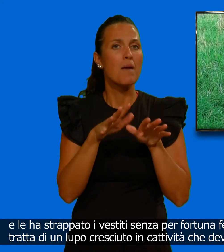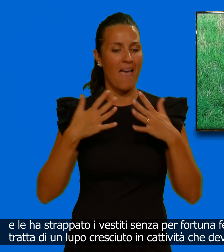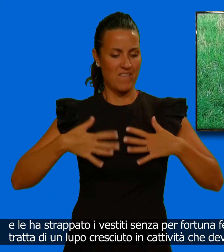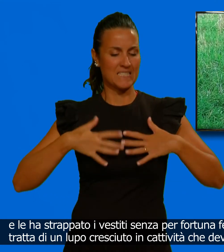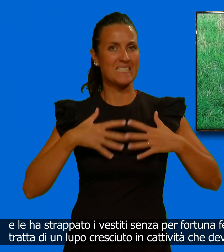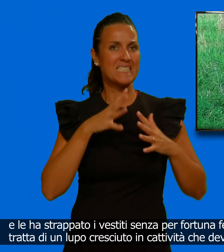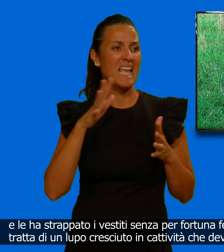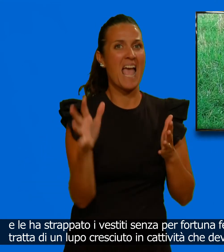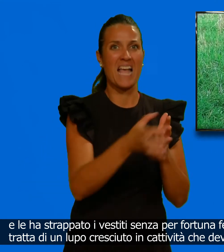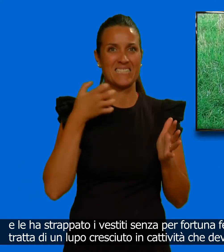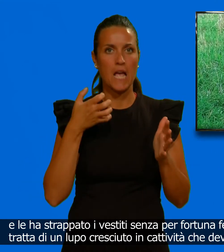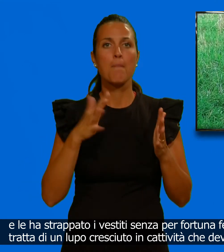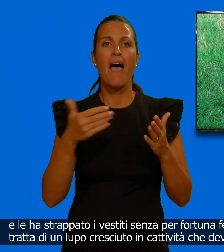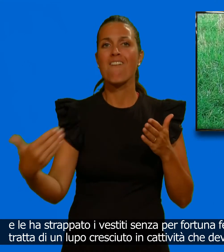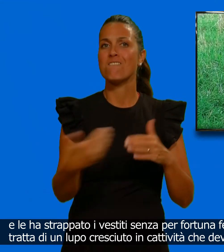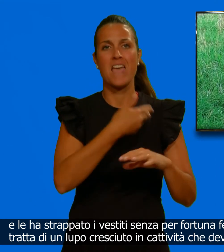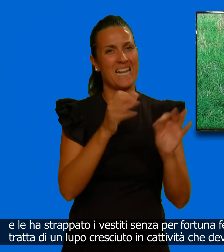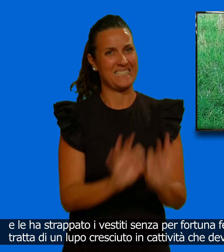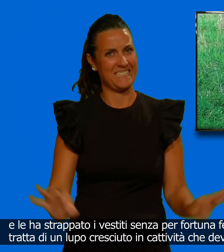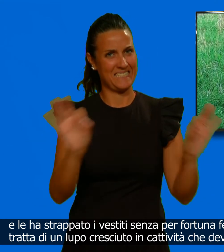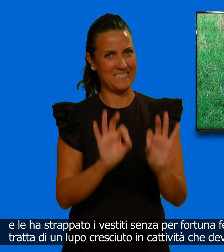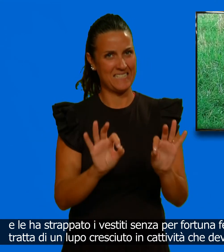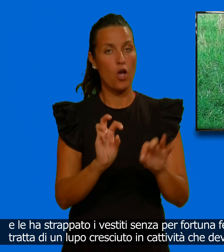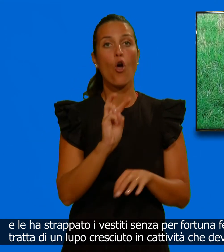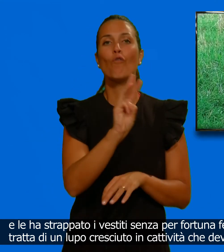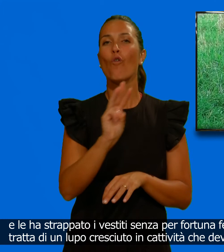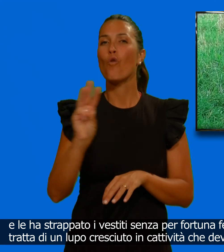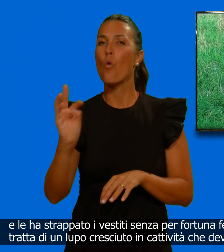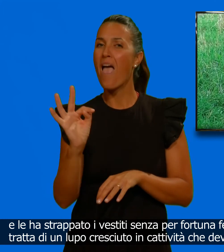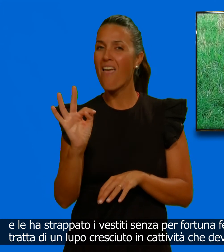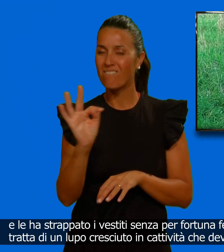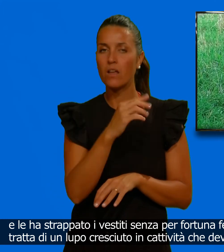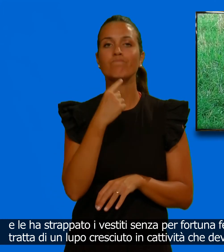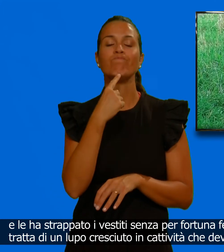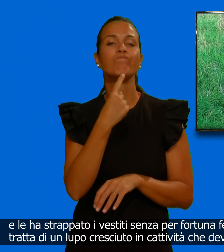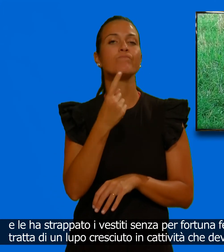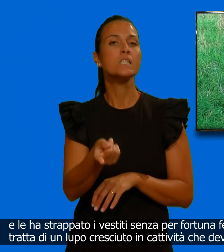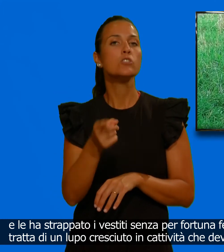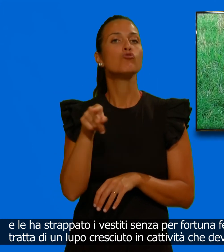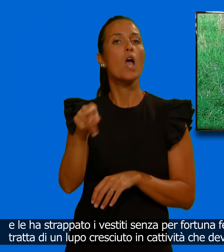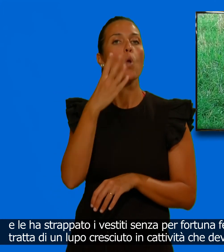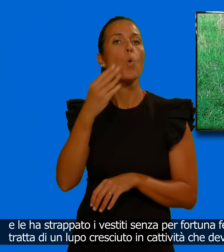Secondo il WWF, si tratta di un lupo cresciuto in cattività, che deve essere tutelato.